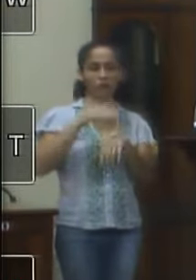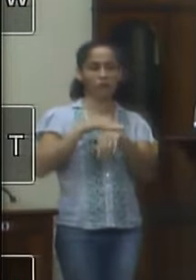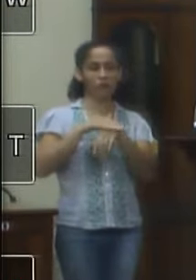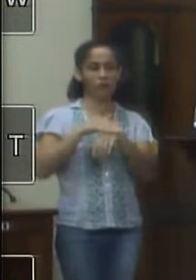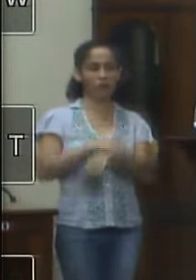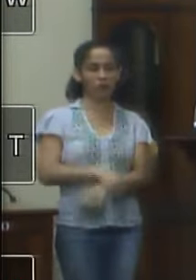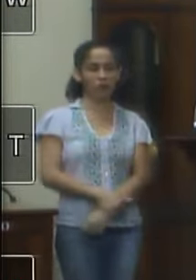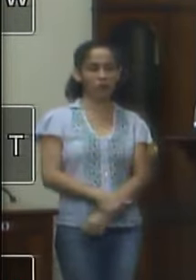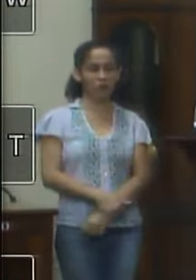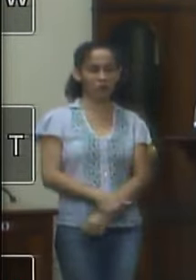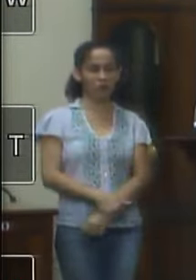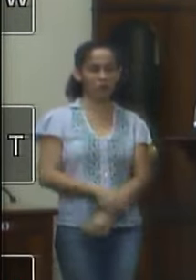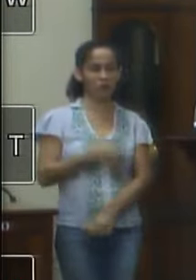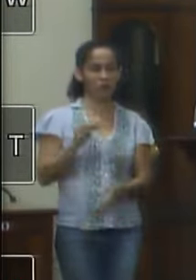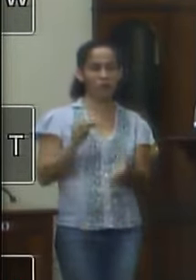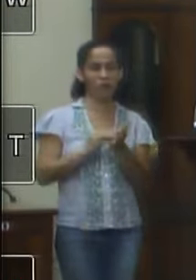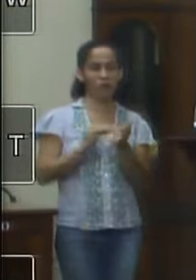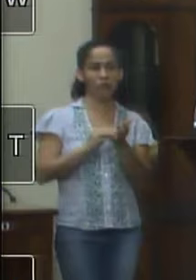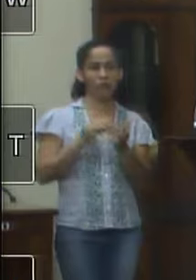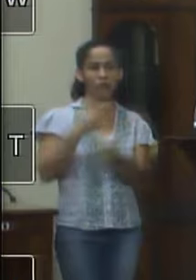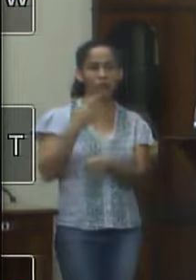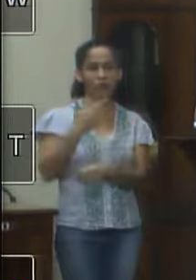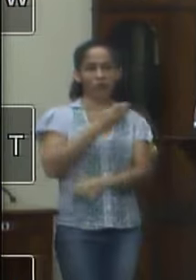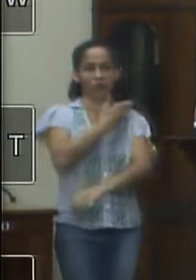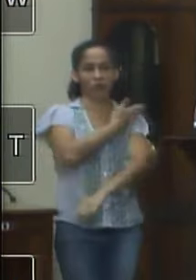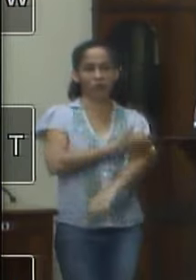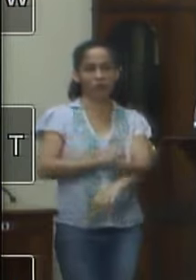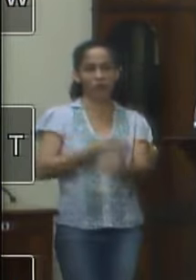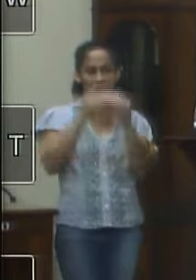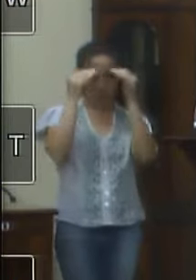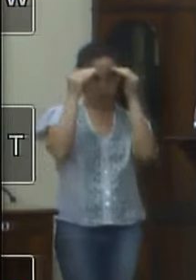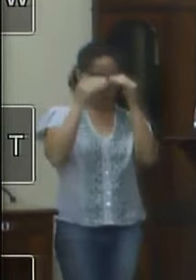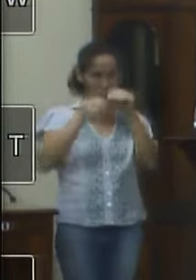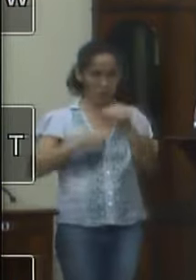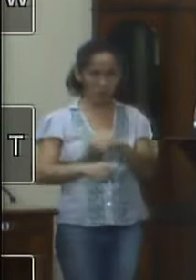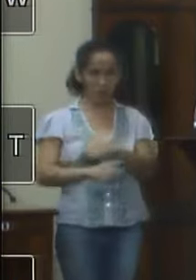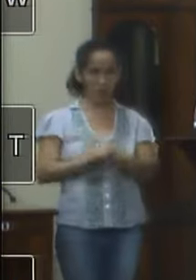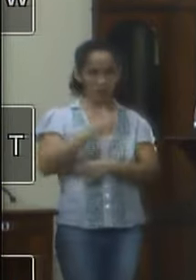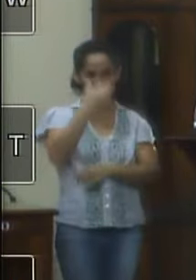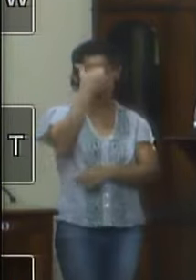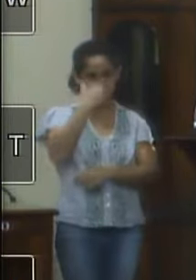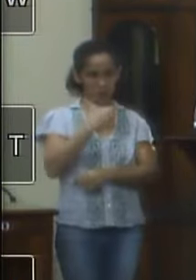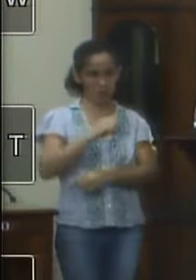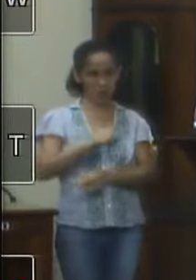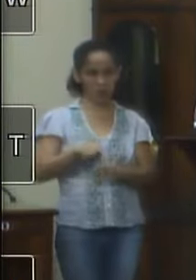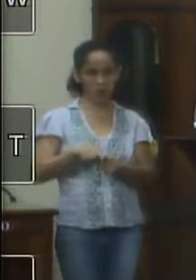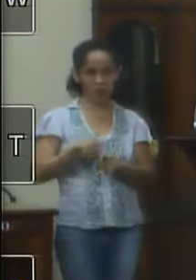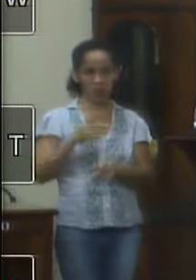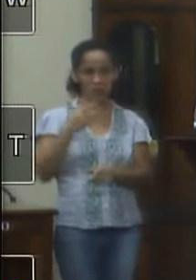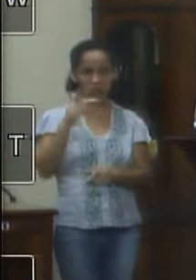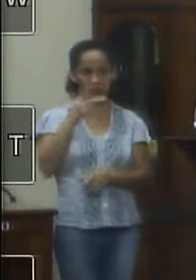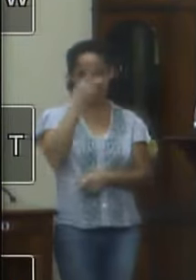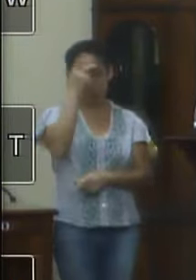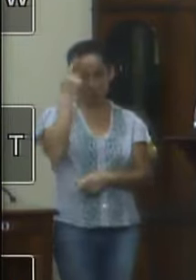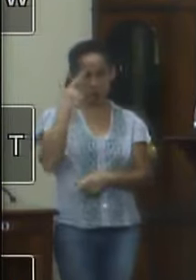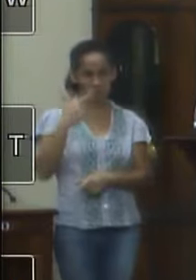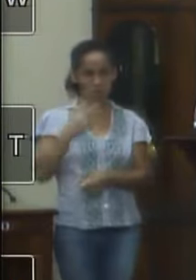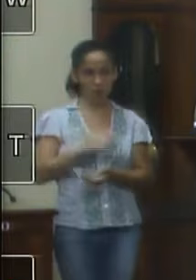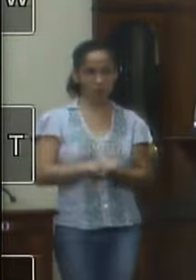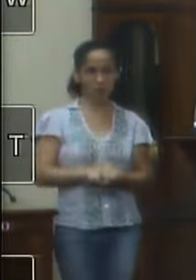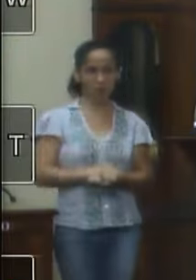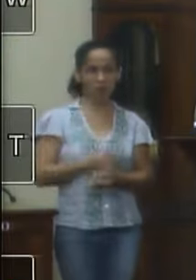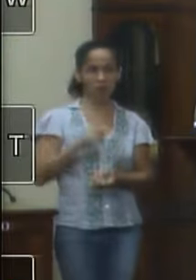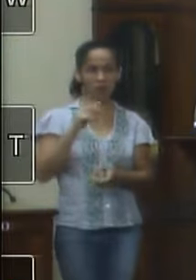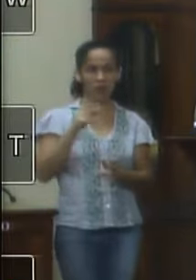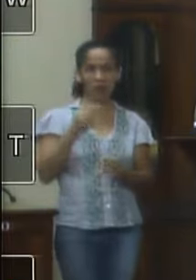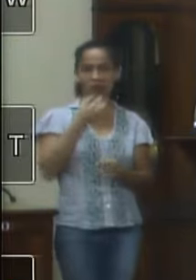questão da falta de respeito da Sônia que não é pessoal comigo eu tenho outros colegas aqui que partilham